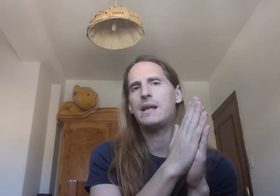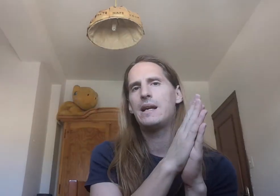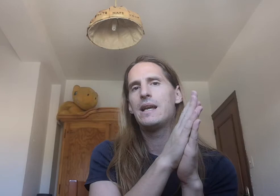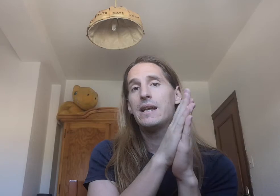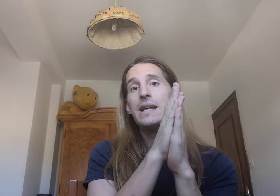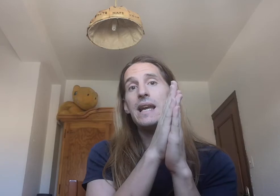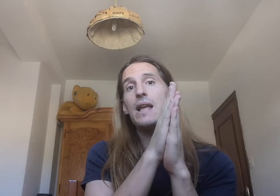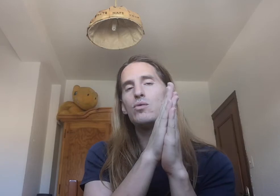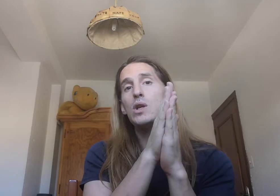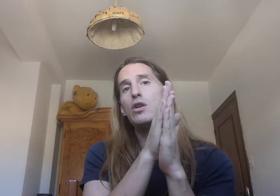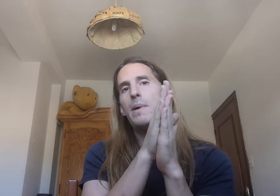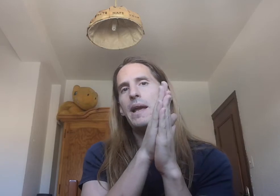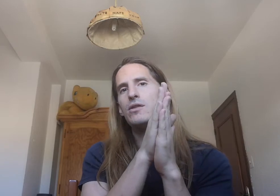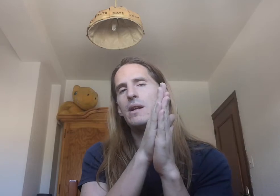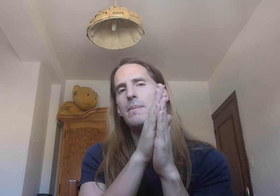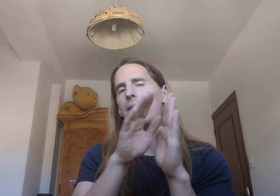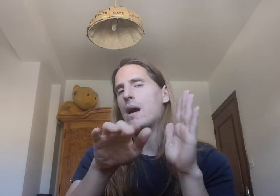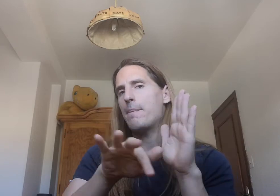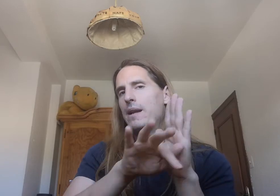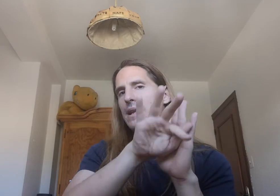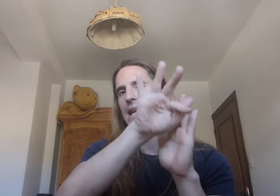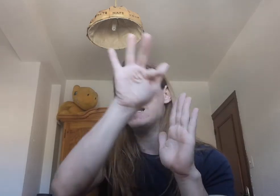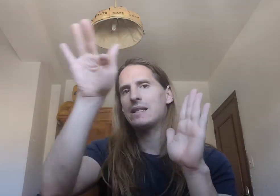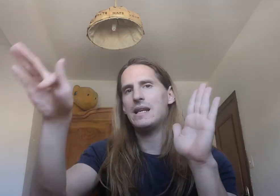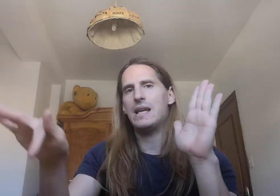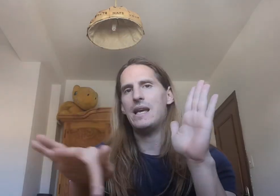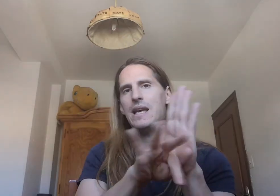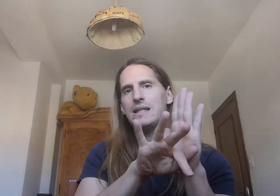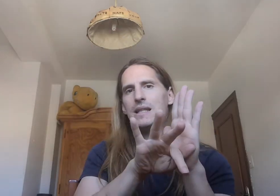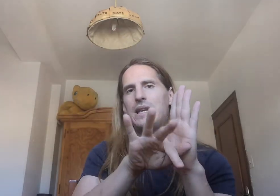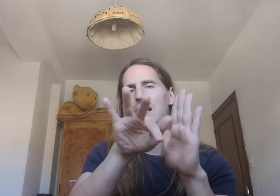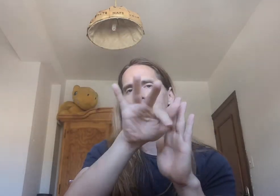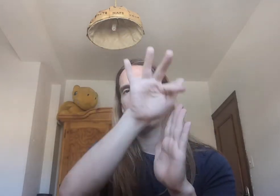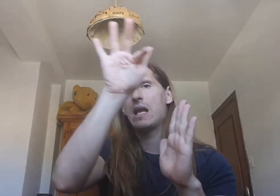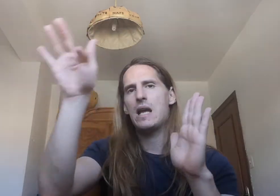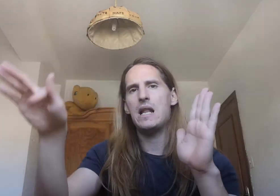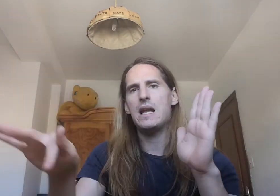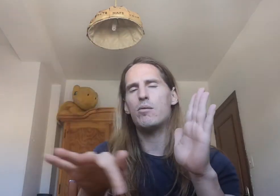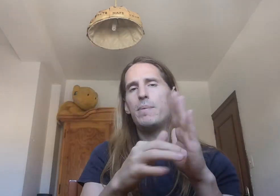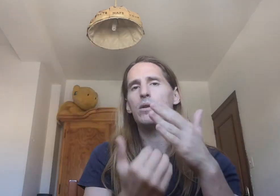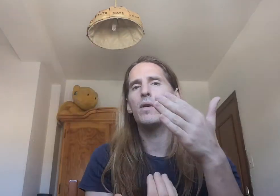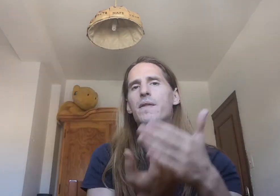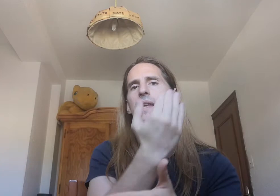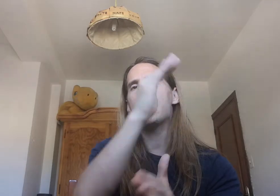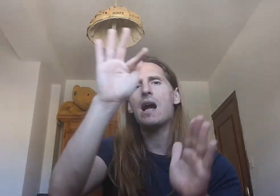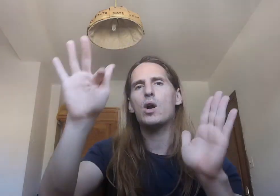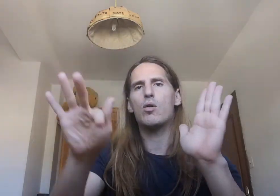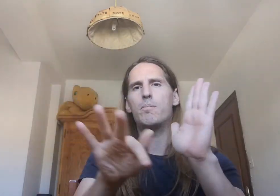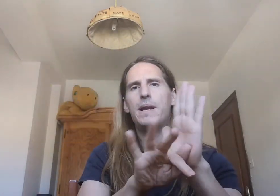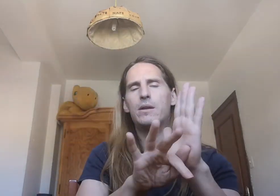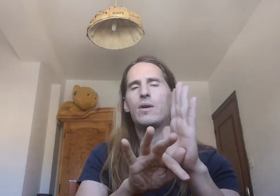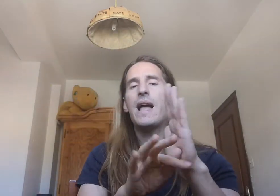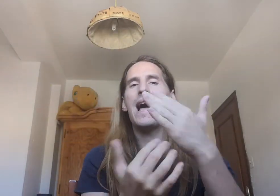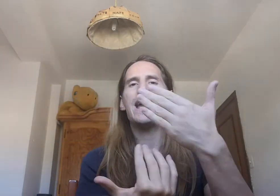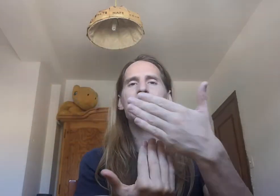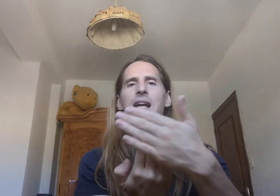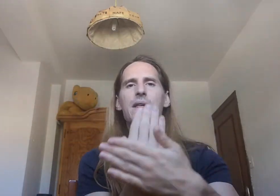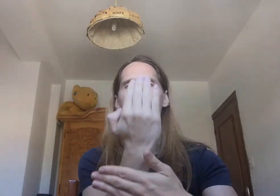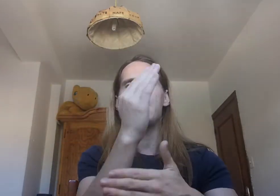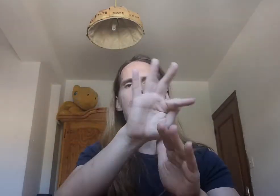Que hay un signo Para eso también Aparte Que es Este El día completo Día completo Hay gente que hace Día